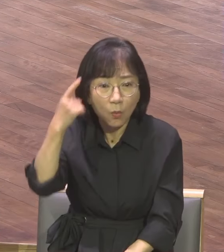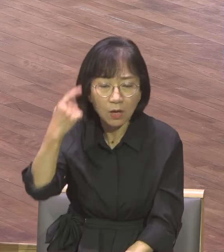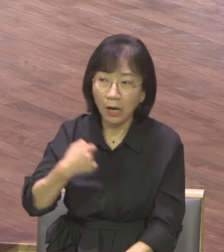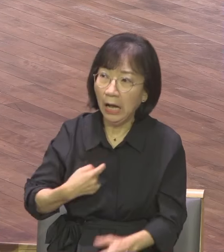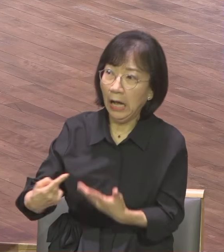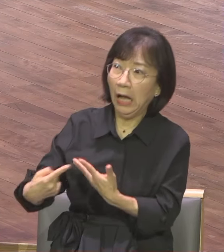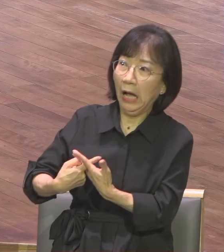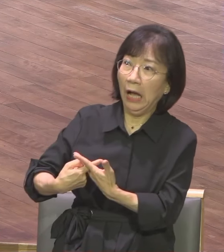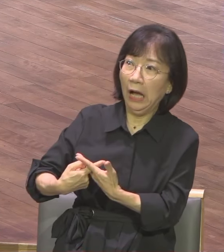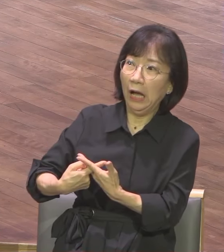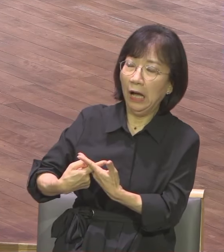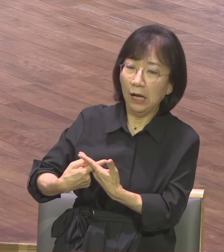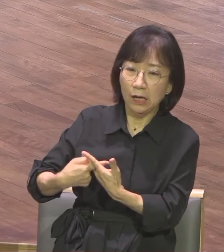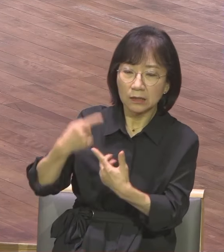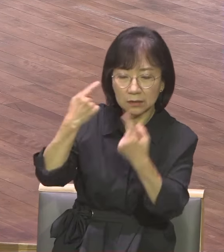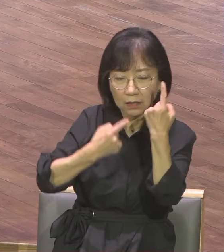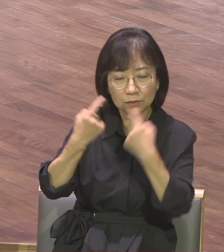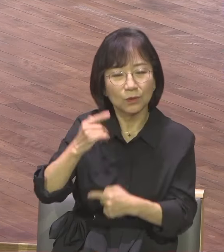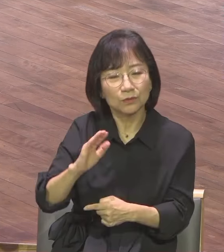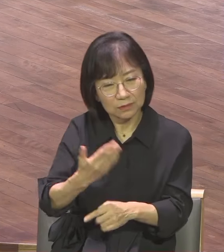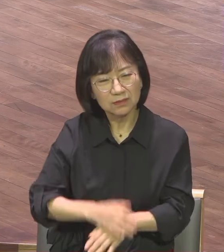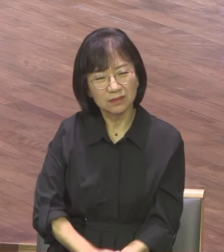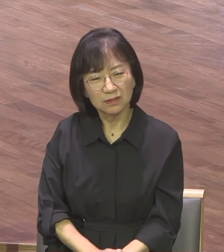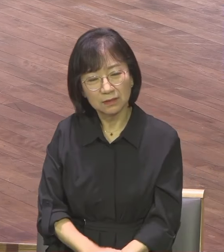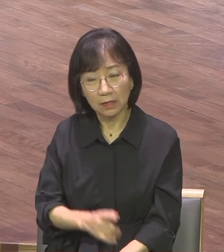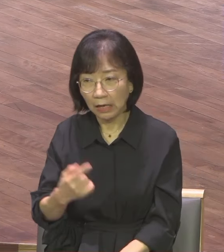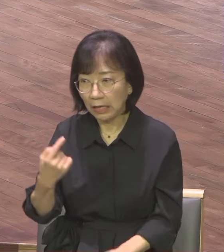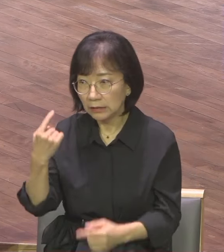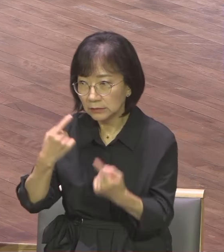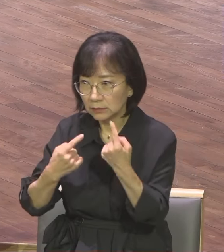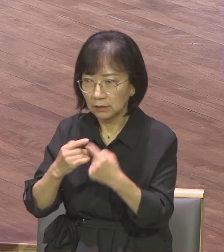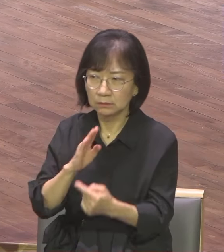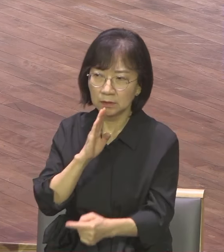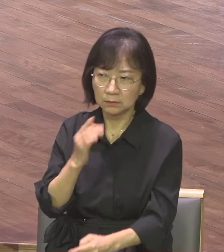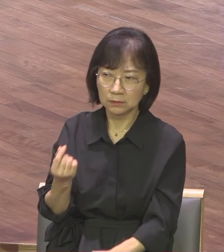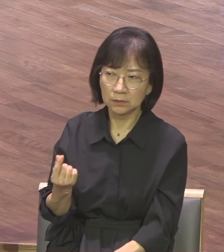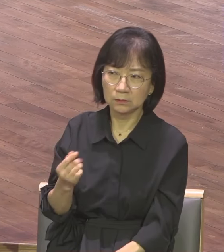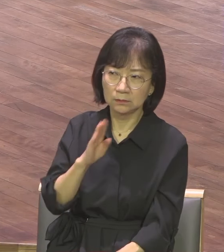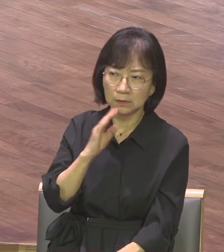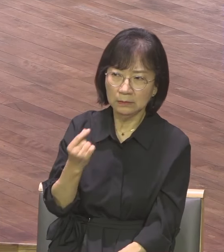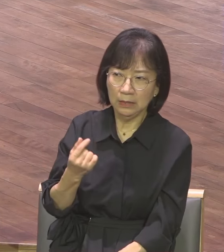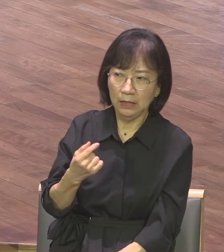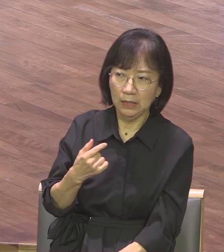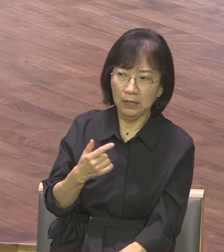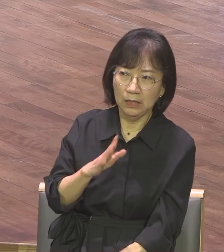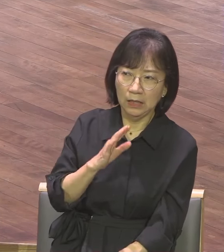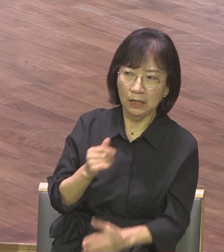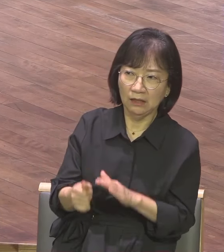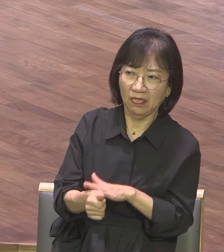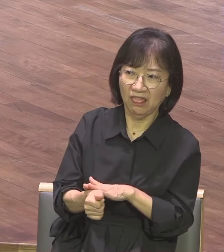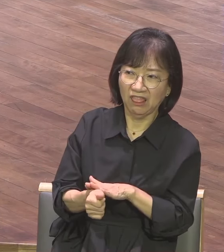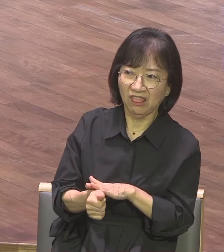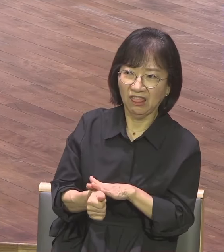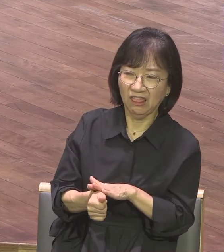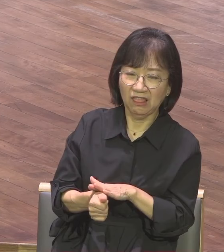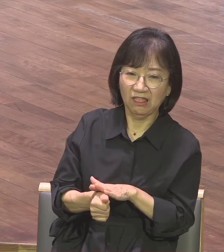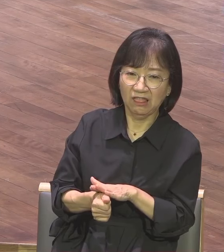상처받고 거기가 또 이게 각인됩니다 이런 사람일수록 더 말씀에 집중해야 돼 더